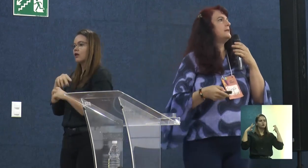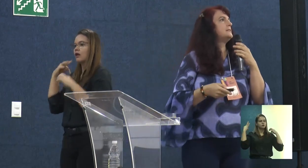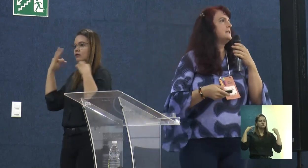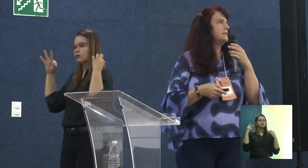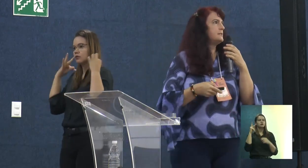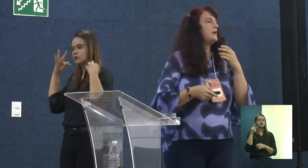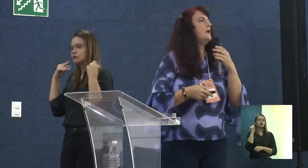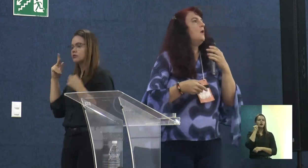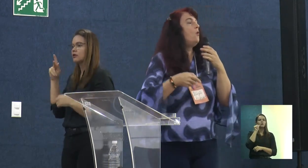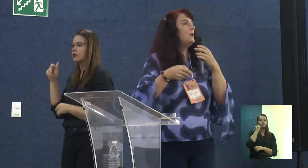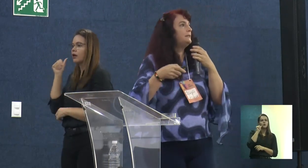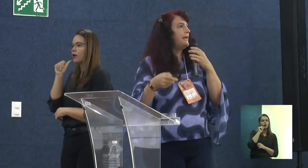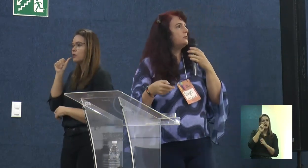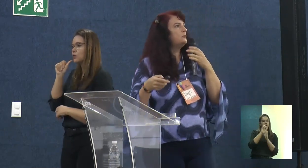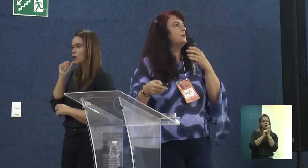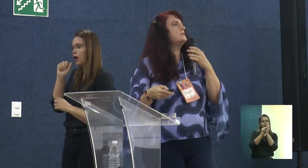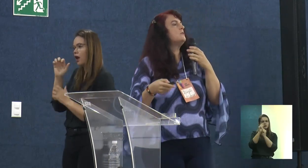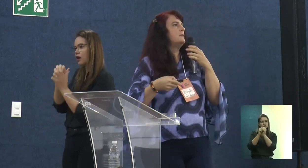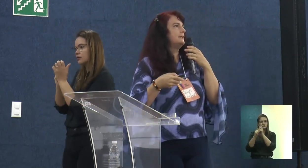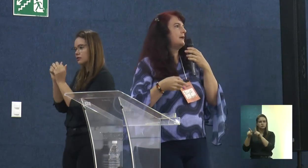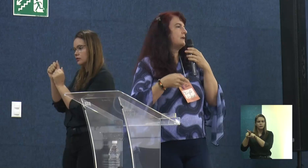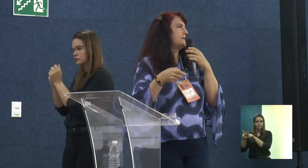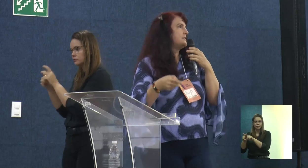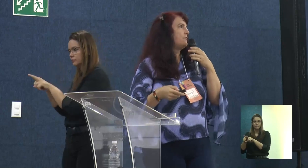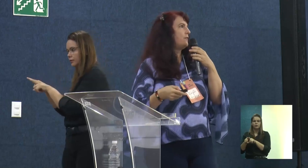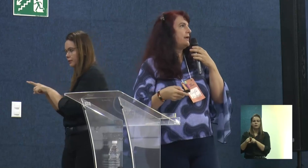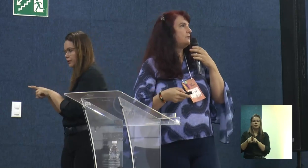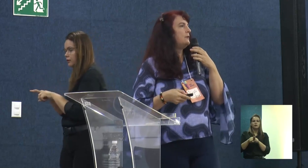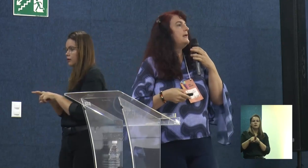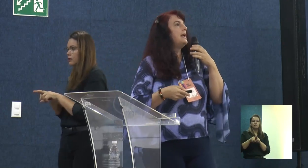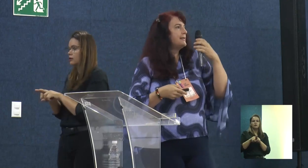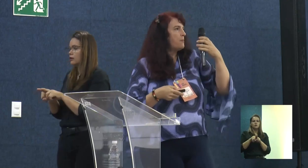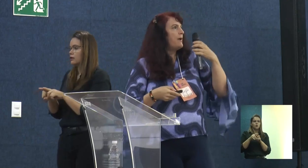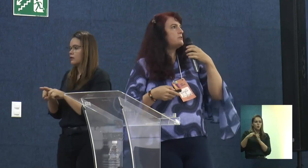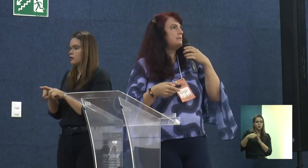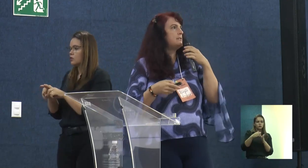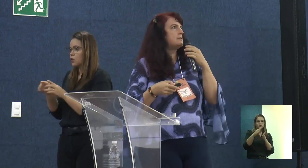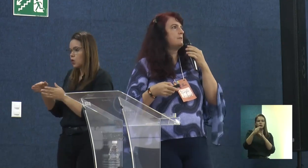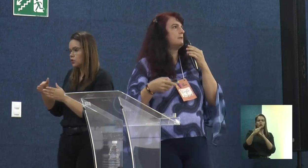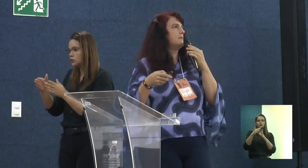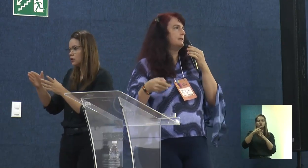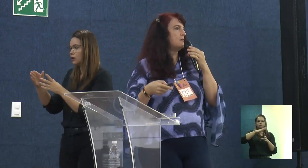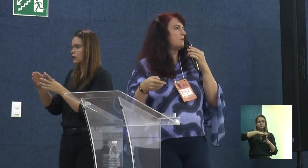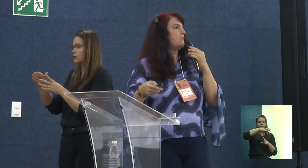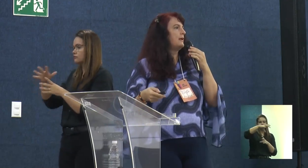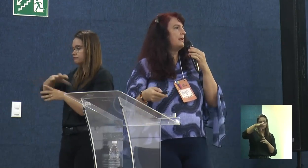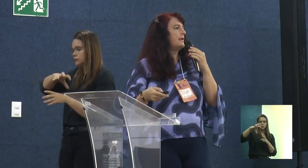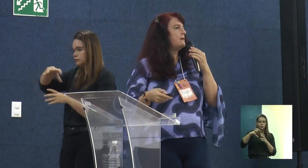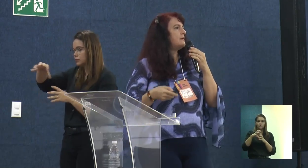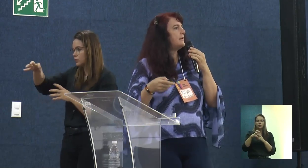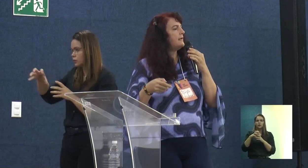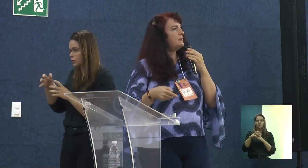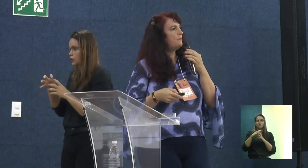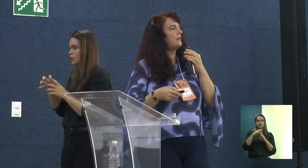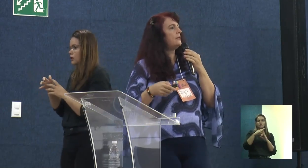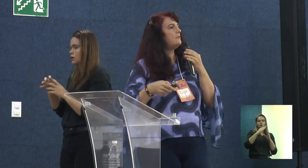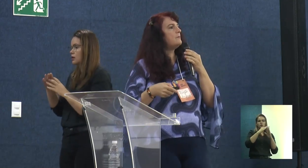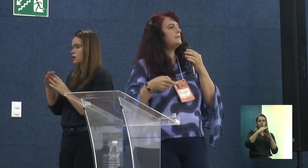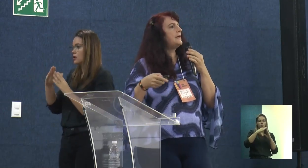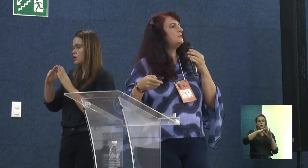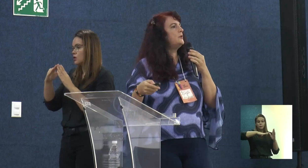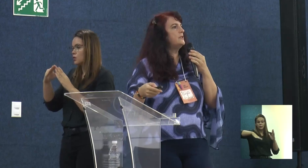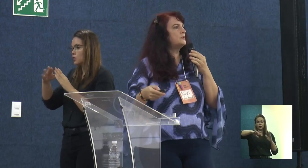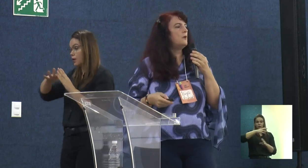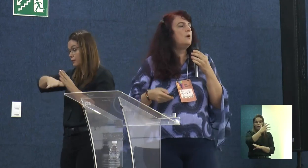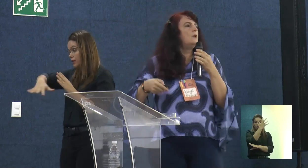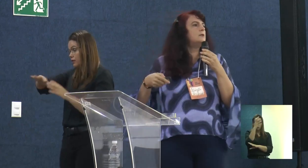mulheres artesãs, o roteiro do turismo comunitário que vai ser feito, essa parte do licenciamento ambiental que eu falei, enfim. E